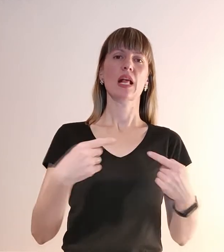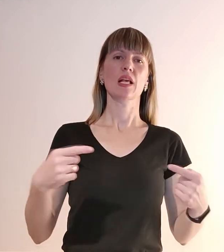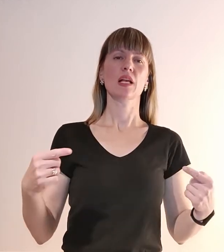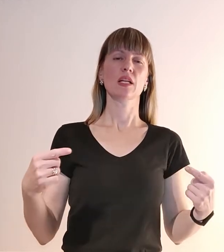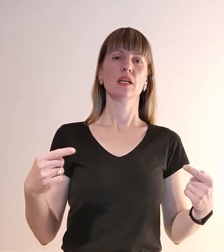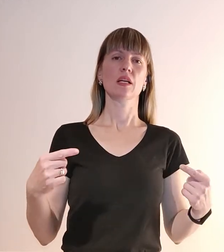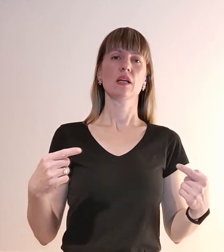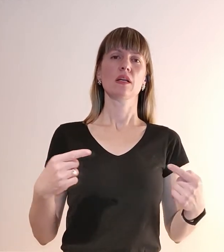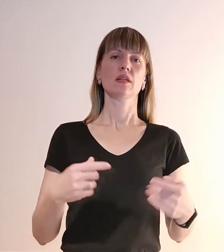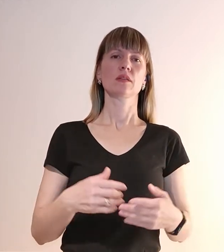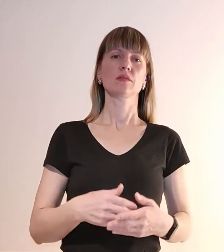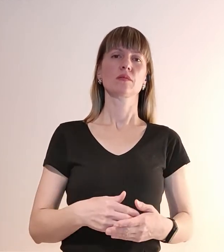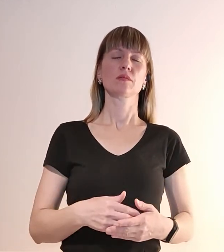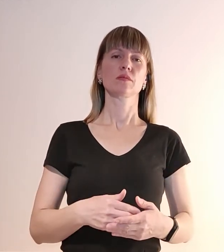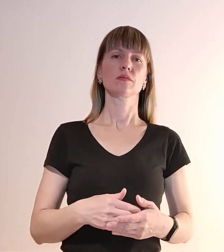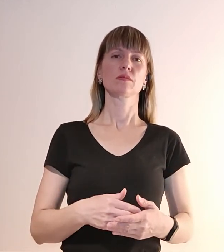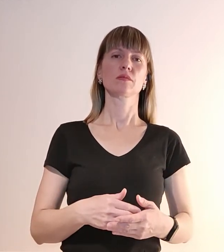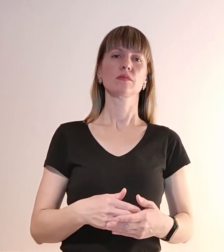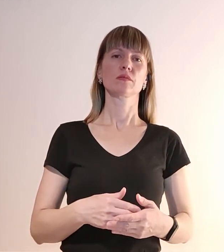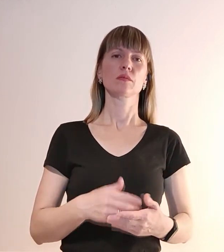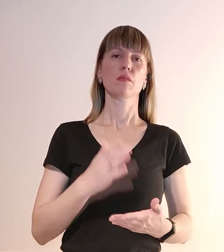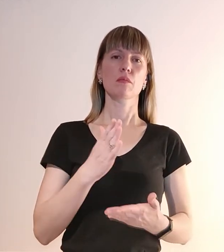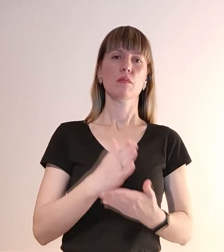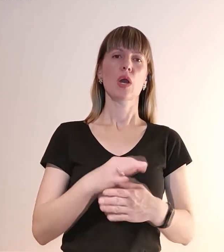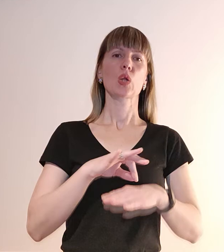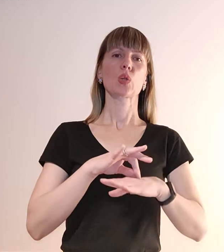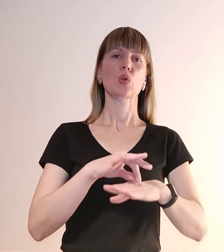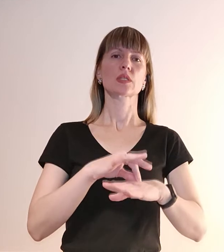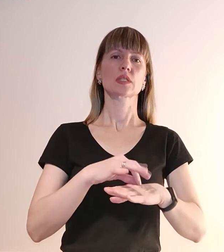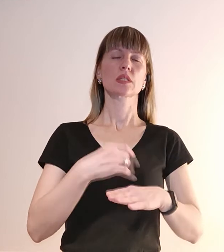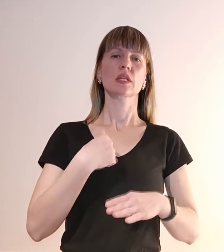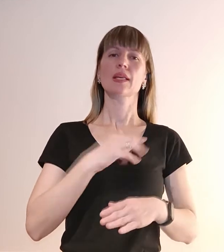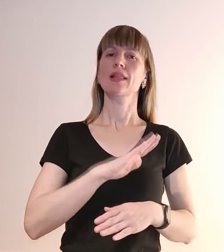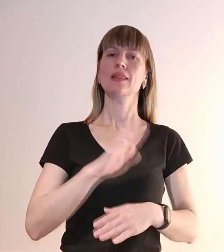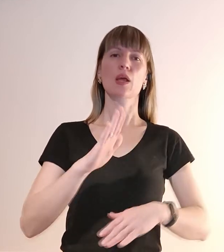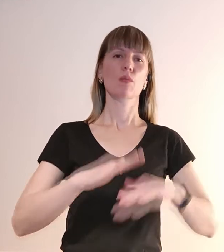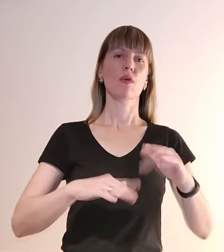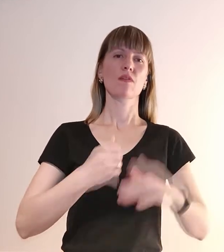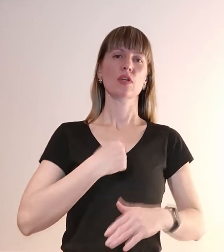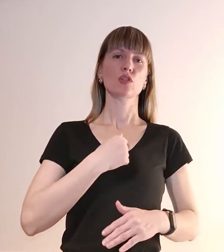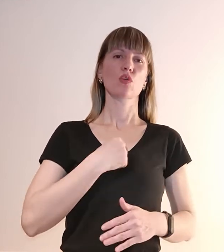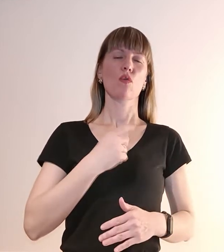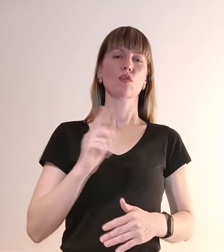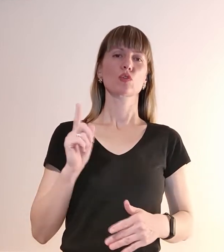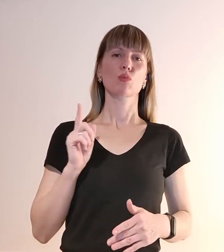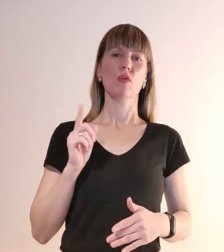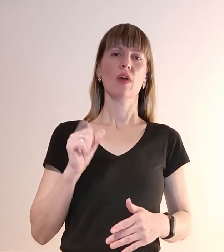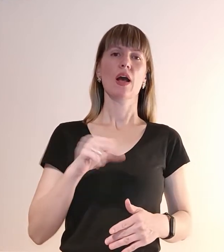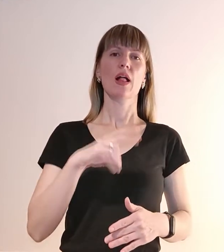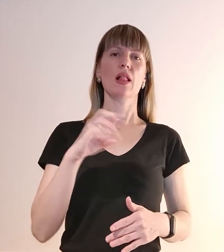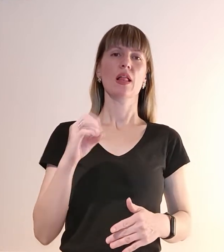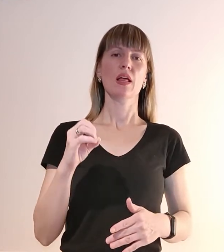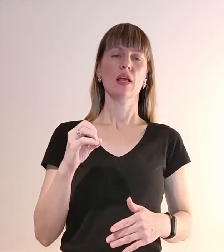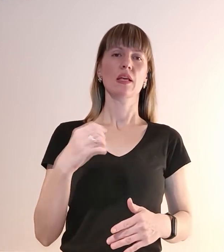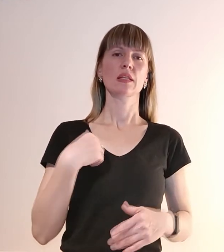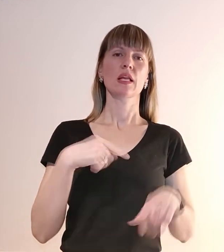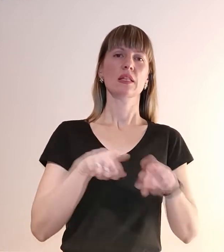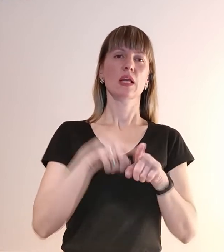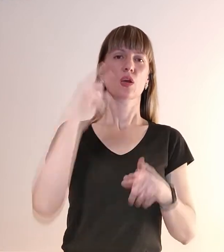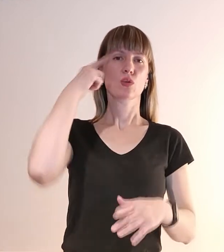ну має носити, я так розумію, я не професійний військовослужбовець, Але я так розумію, що він